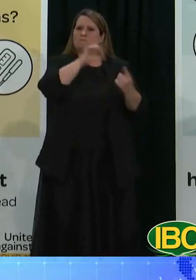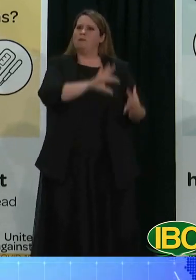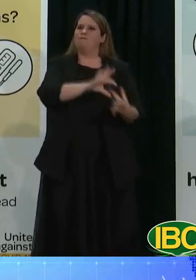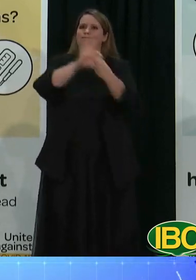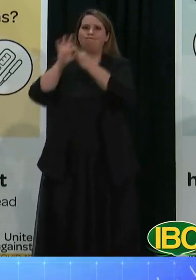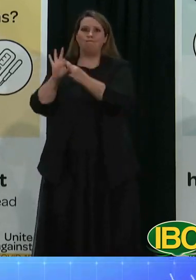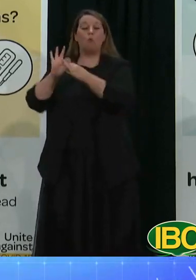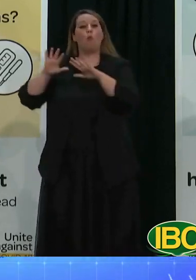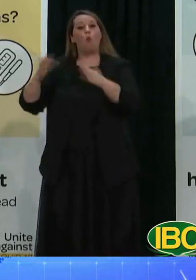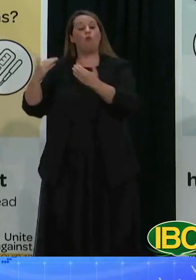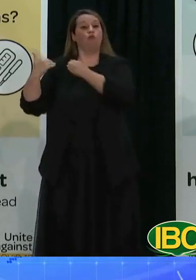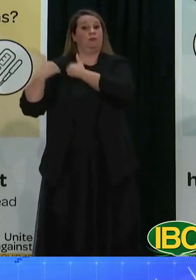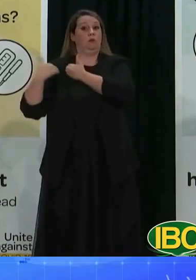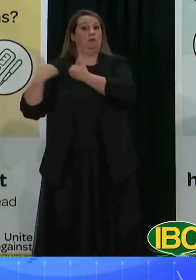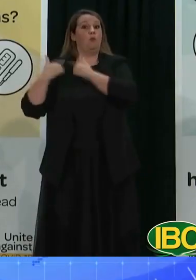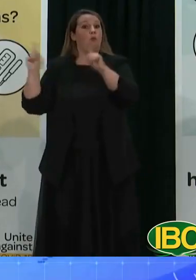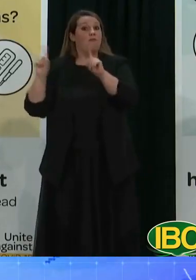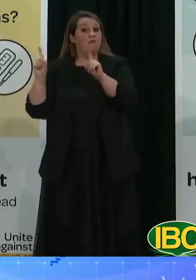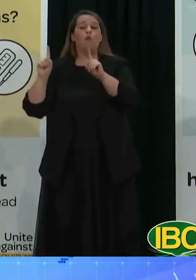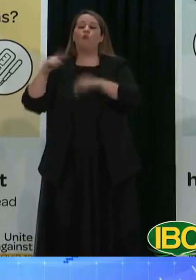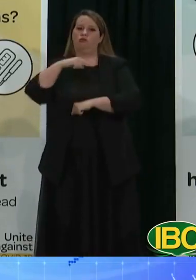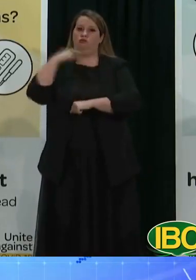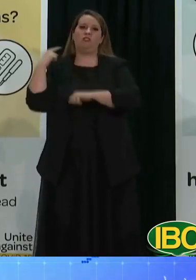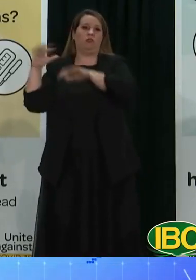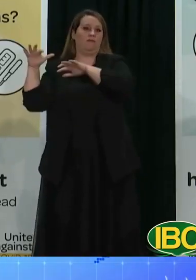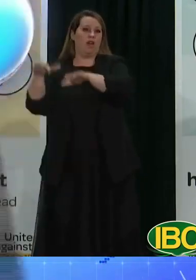có quyền phủ quyết và các lệnh trừng phạt đó.